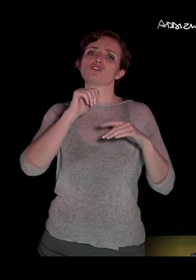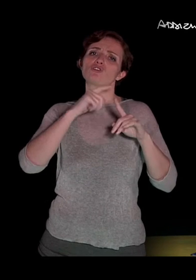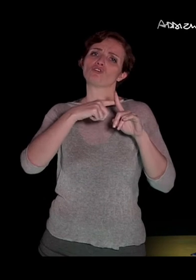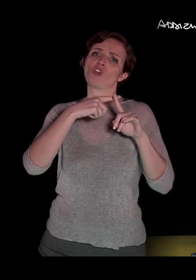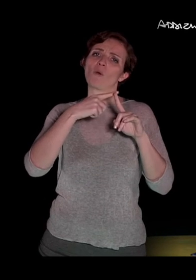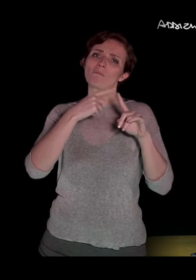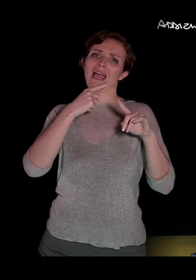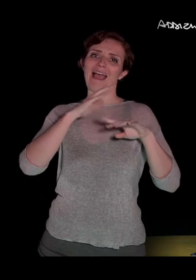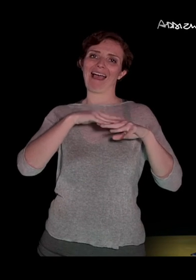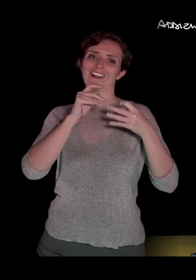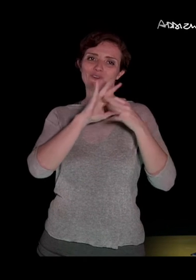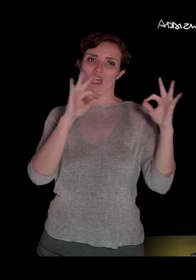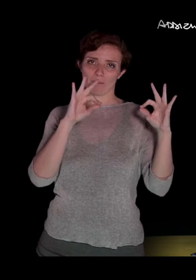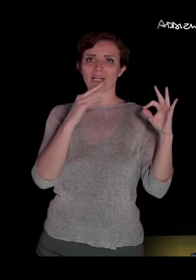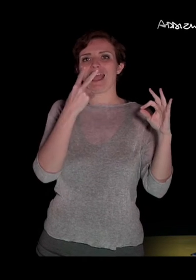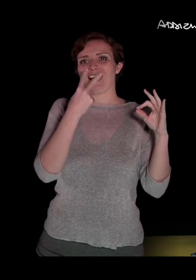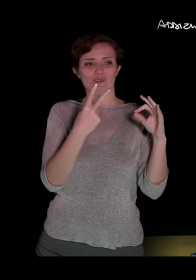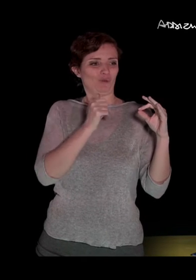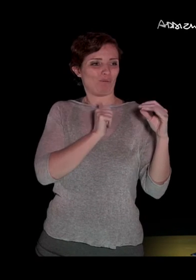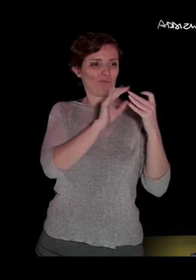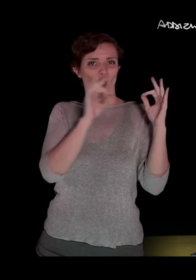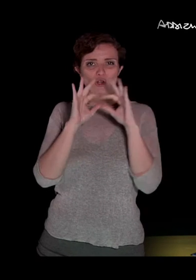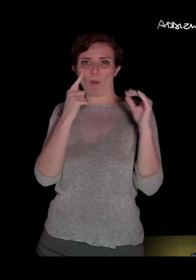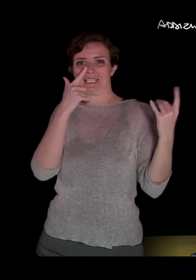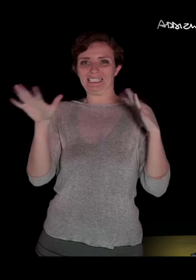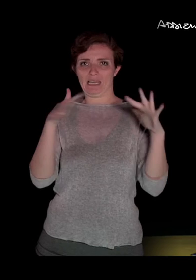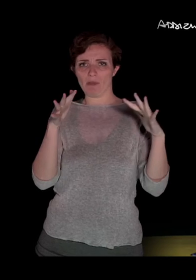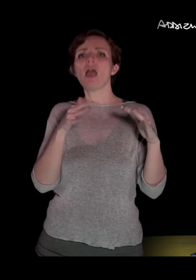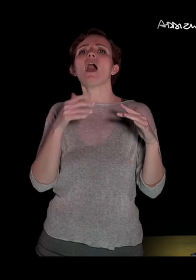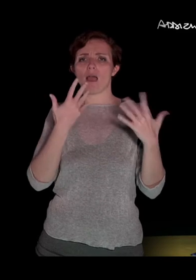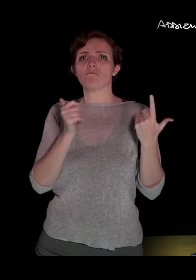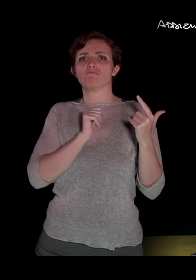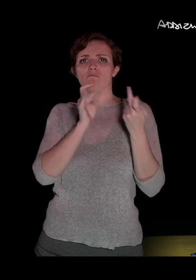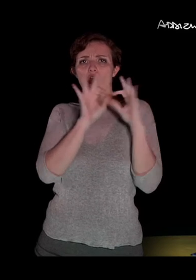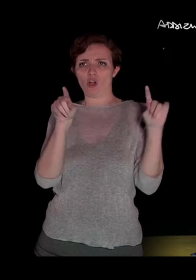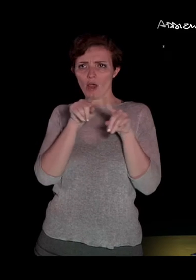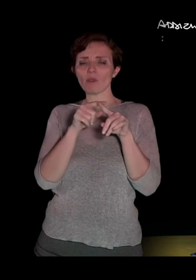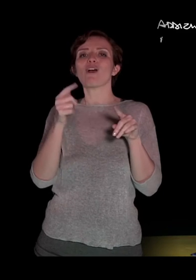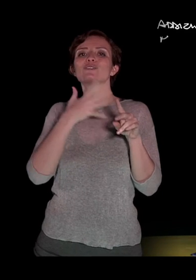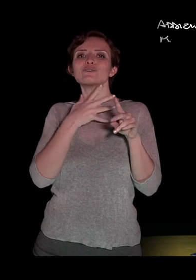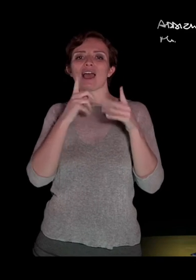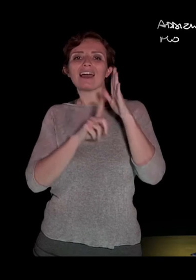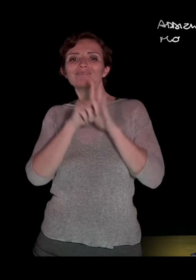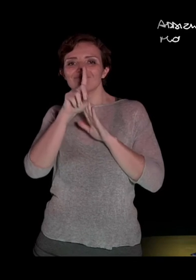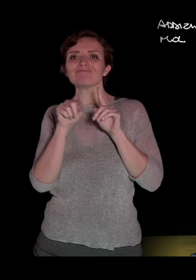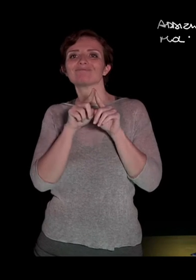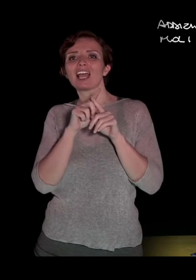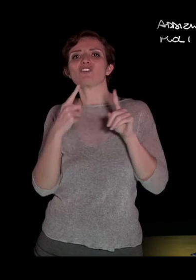un monomio simile a quelli dati che ha come coefficiente la somma algebrica dei coefficienti. Per quanto riguarda, invece, la moltiplicazione,